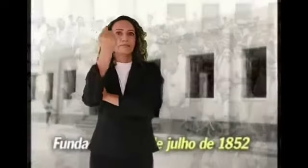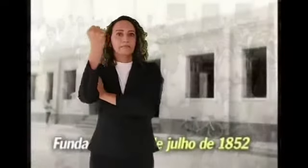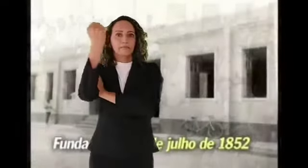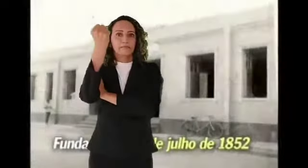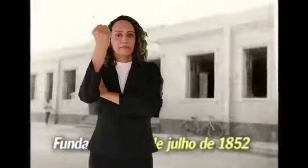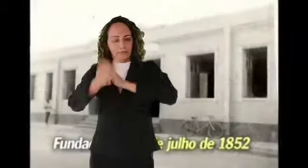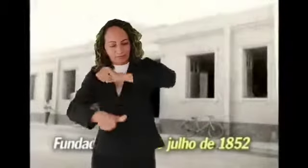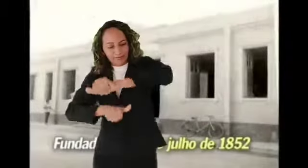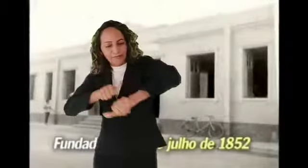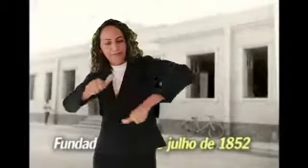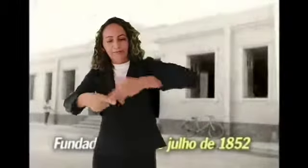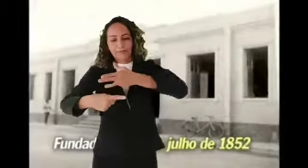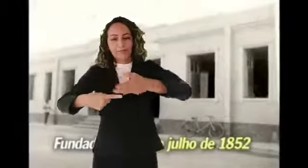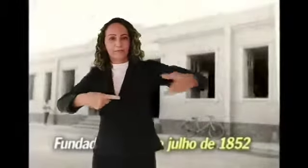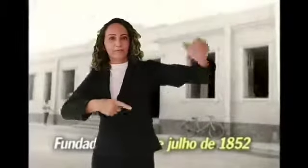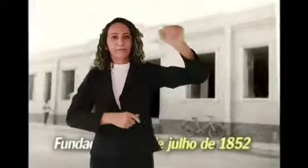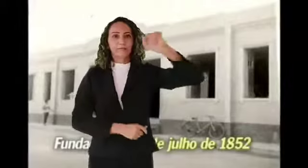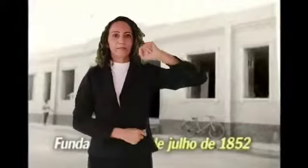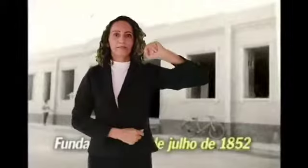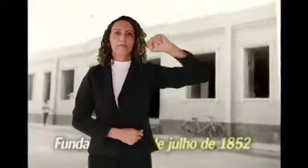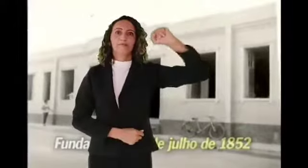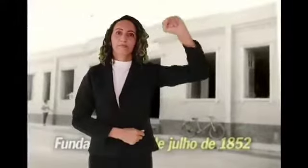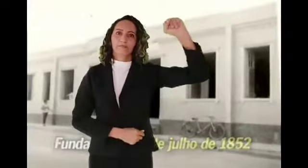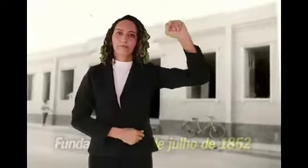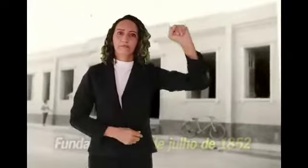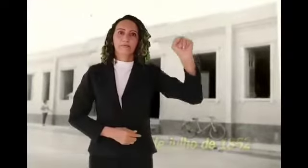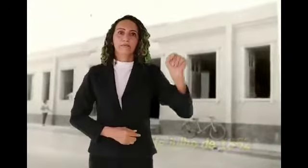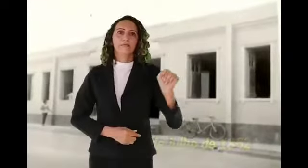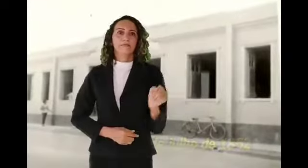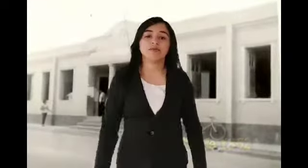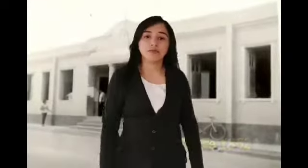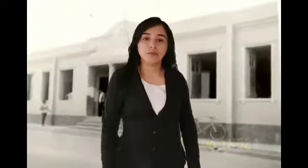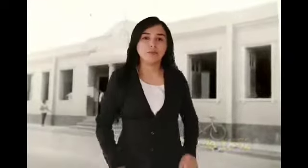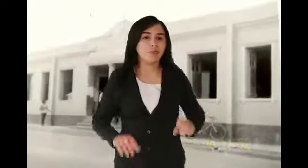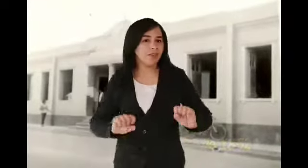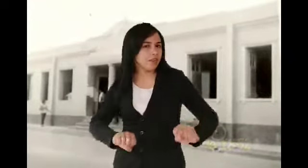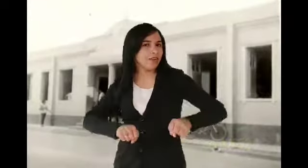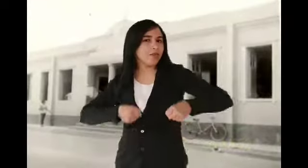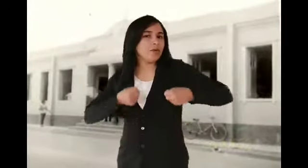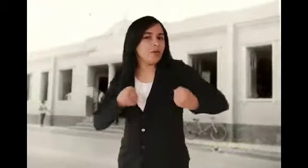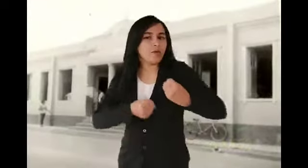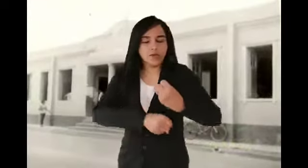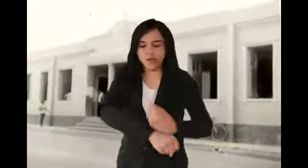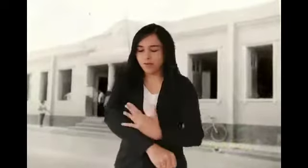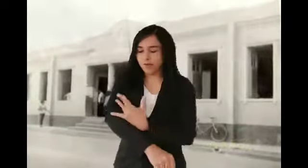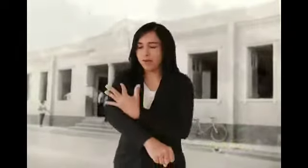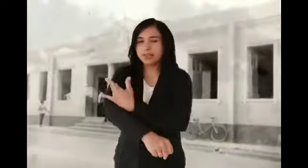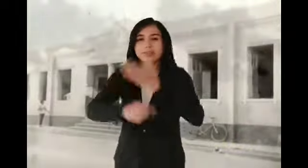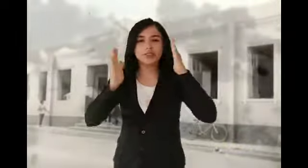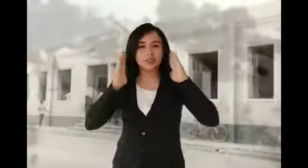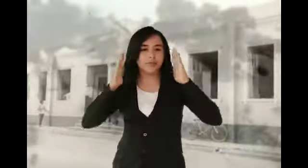valor de teu sucesso Com vibração de um ideal